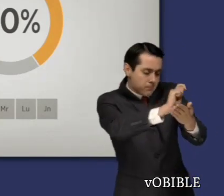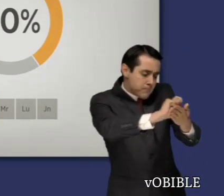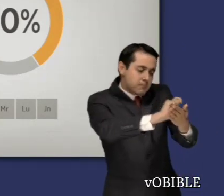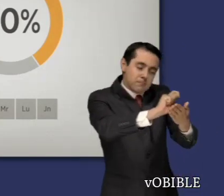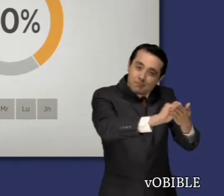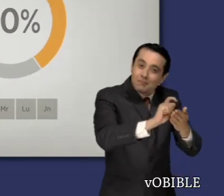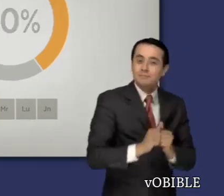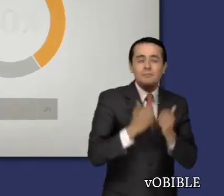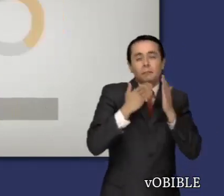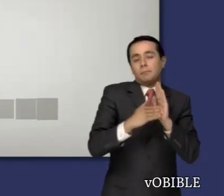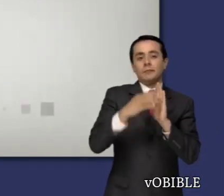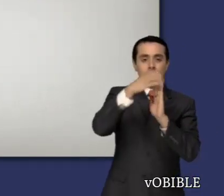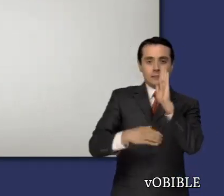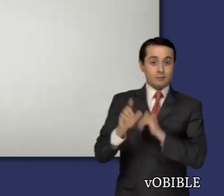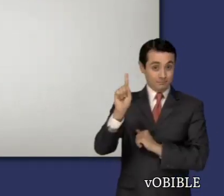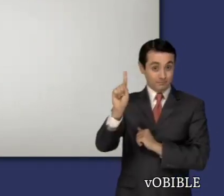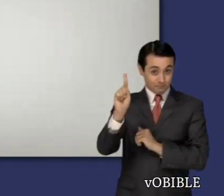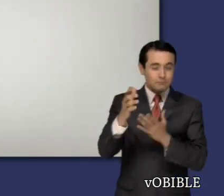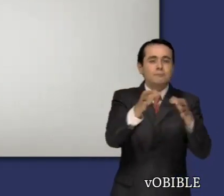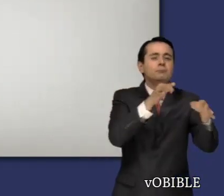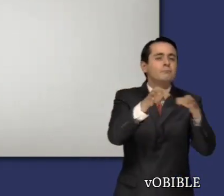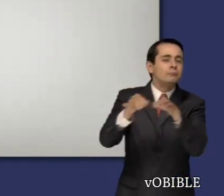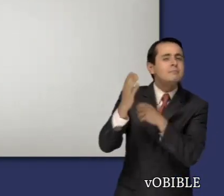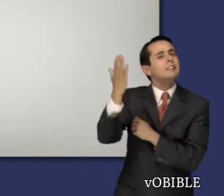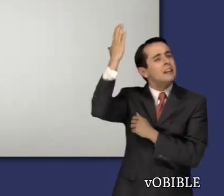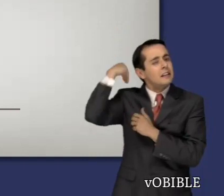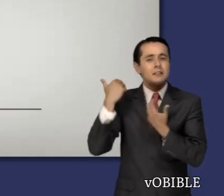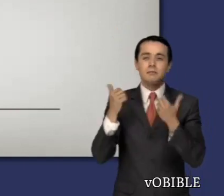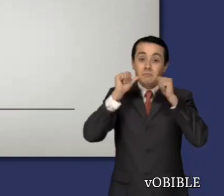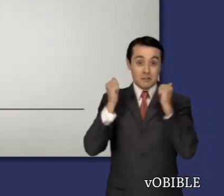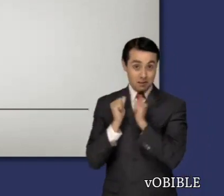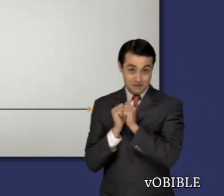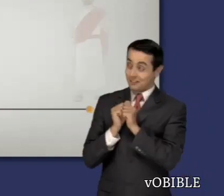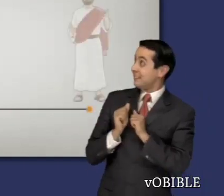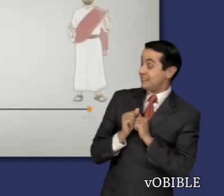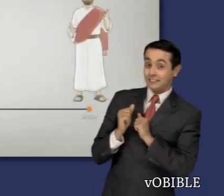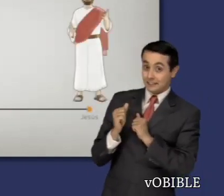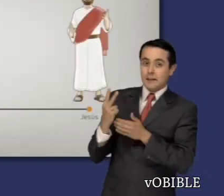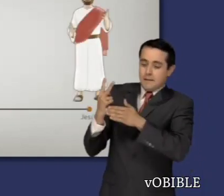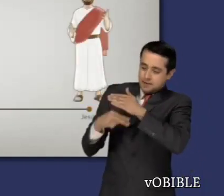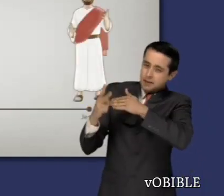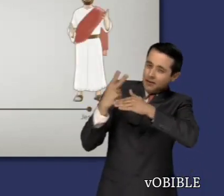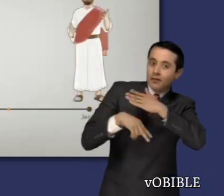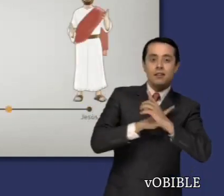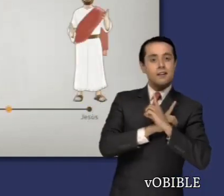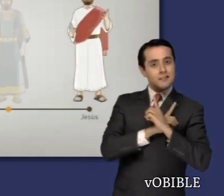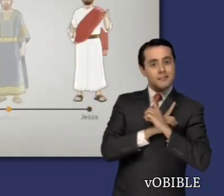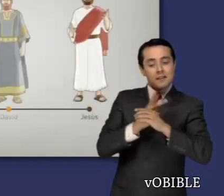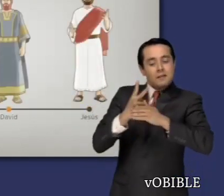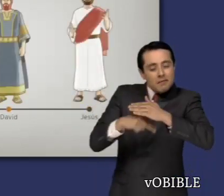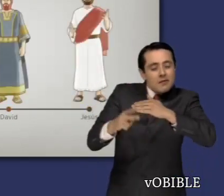evangelios. Empezando con Abraham, Mateo presenta la línea genealógica de Jesús por parte de José, su padre